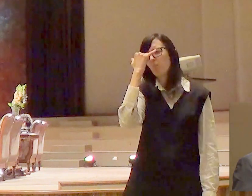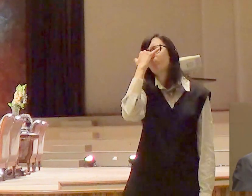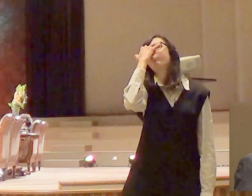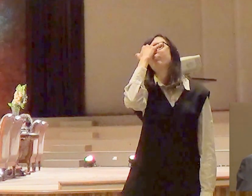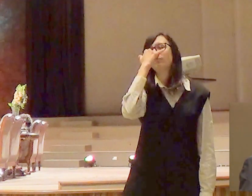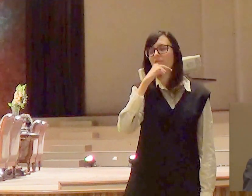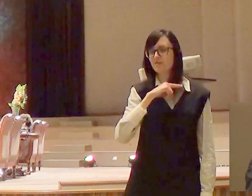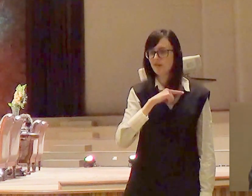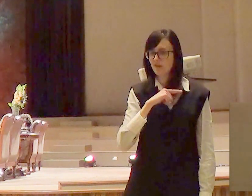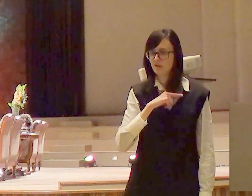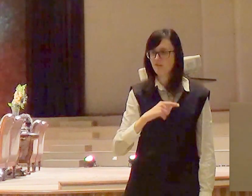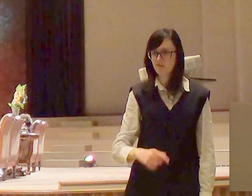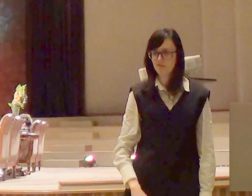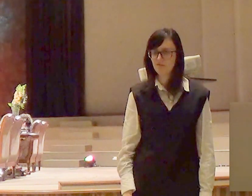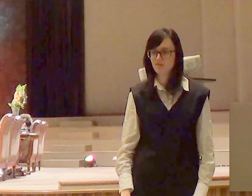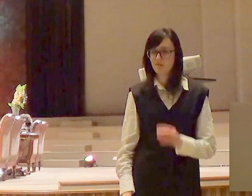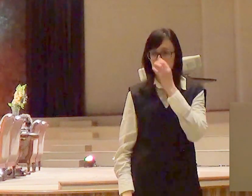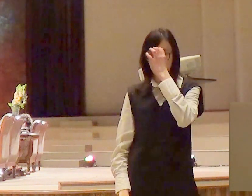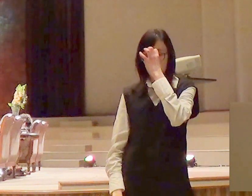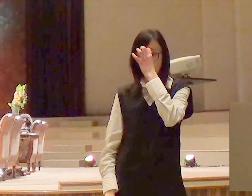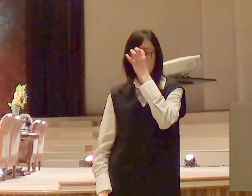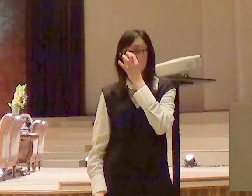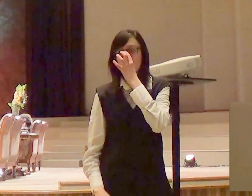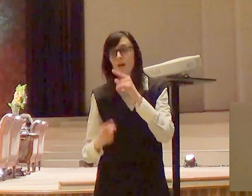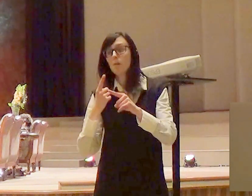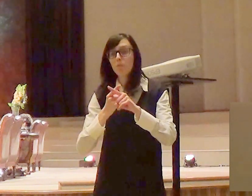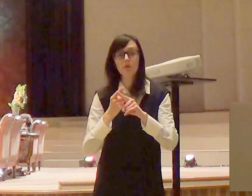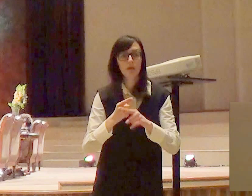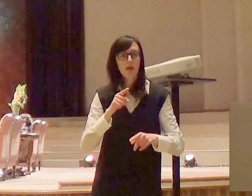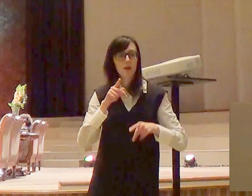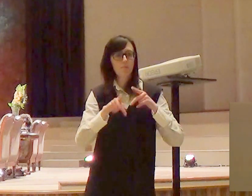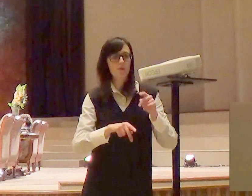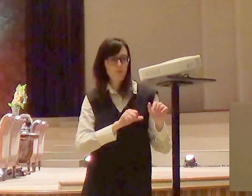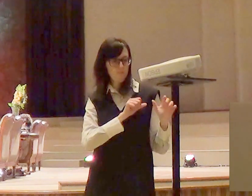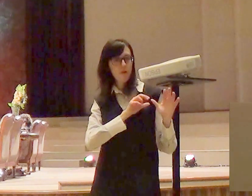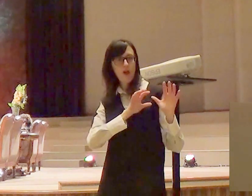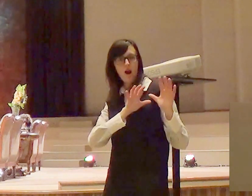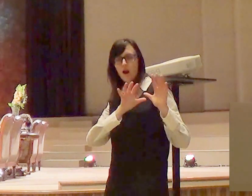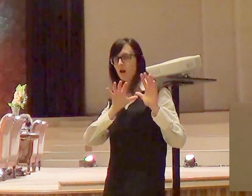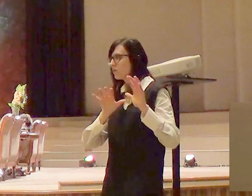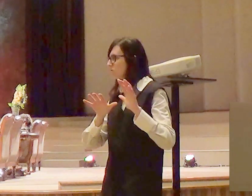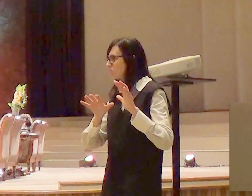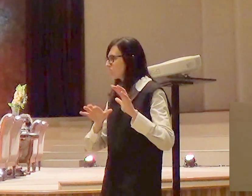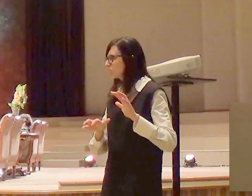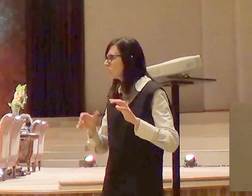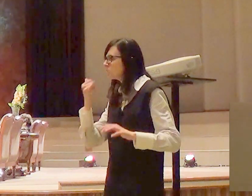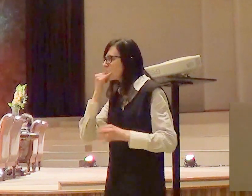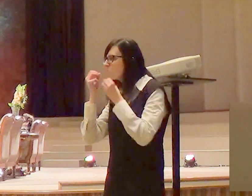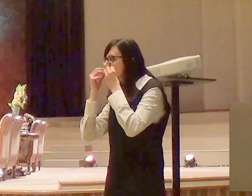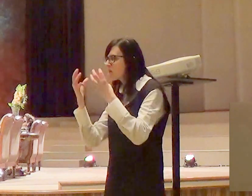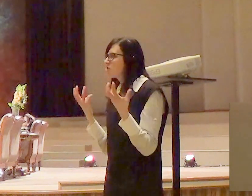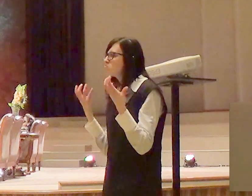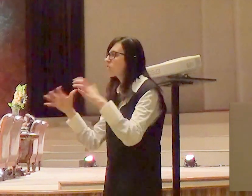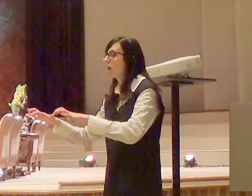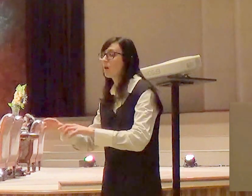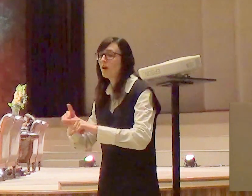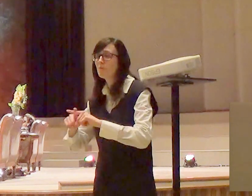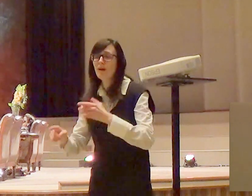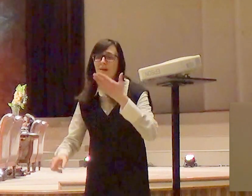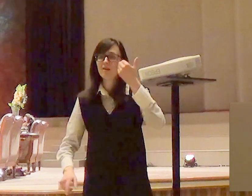ninguém se lembrava mais de quando os primogênitos ou os filhos melhor dizendo homens de uma casa de